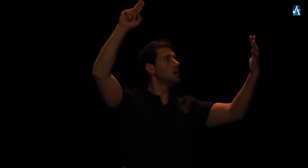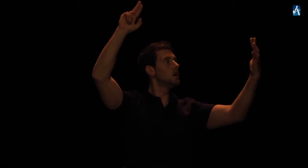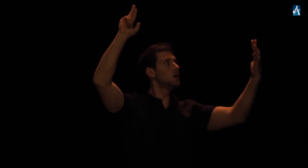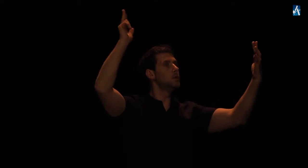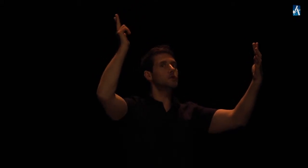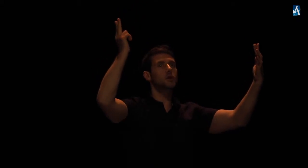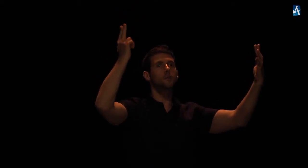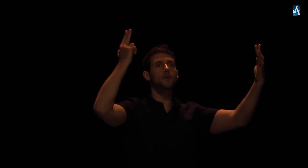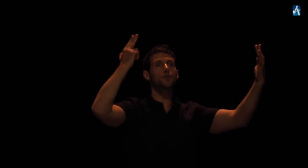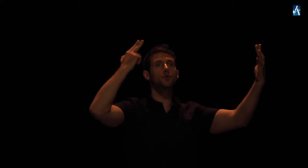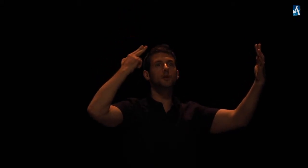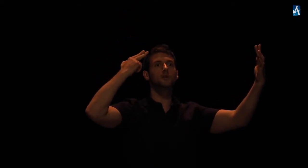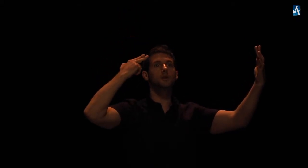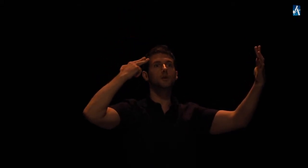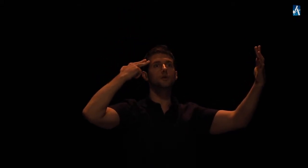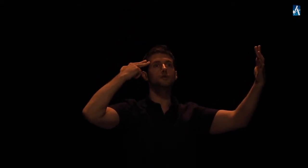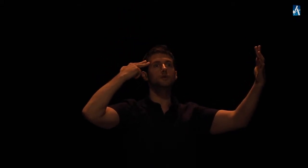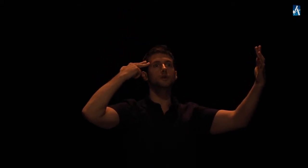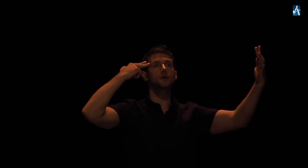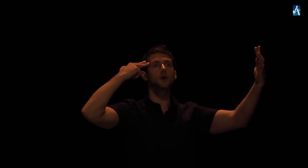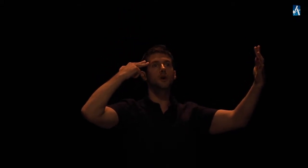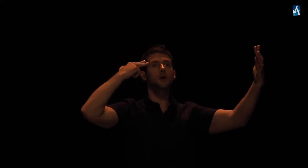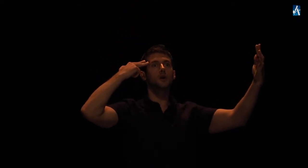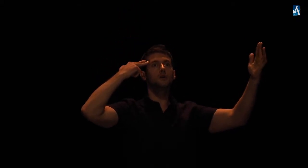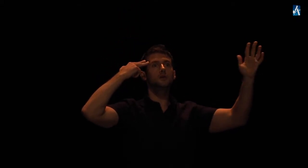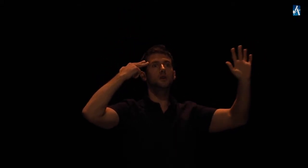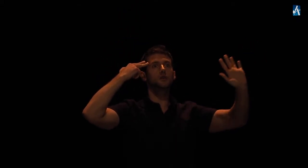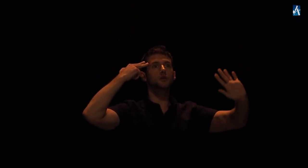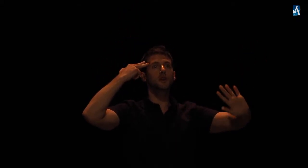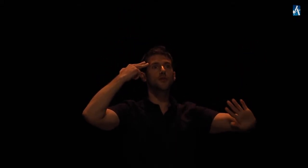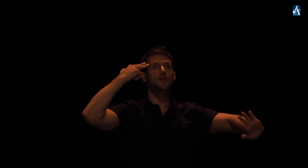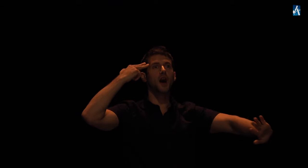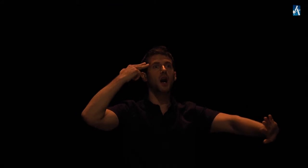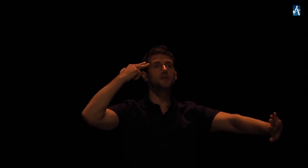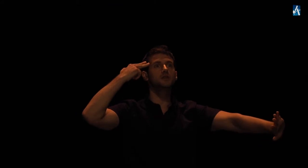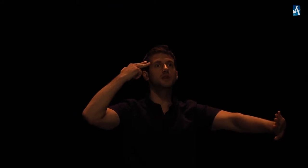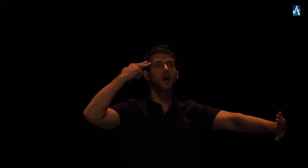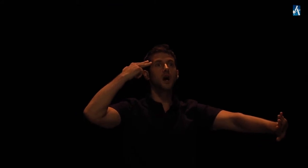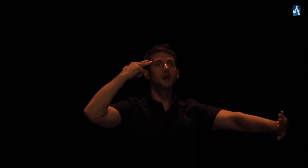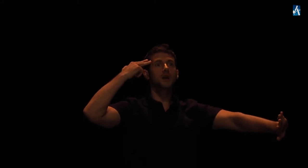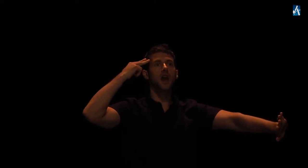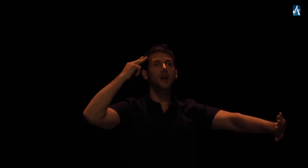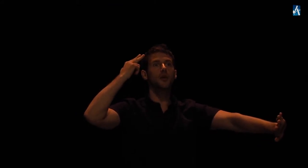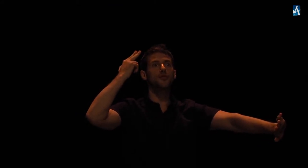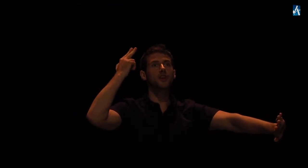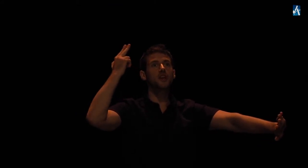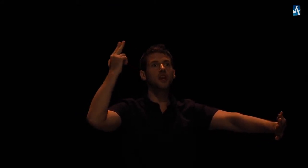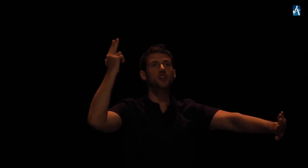Ne trompez-vous mes yeux ? Si le duc est vivante, quelle vie ai-je